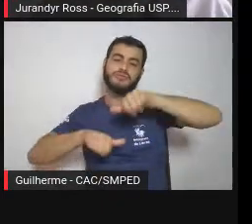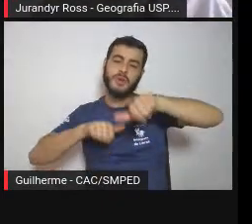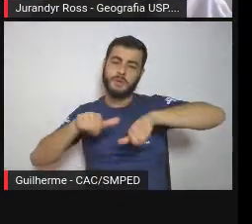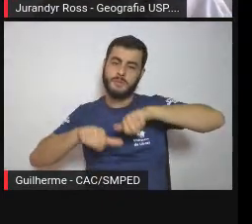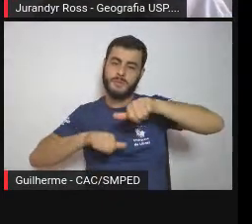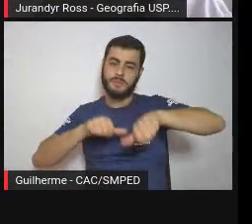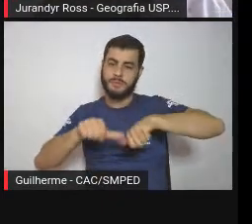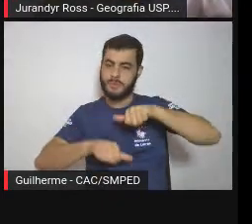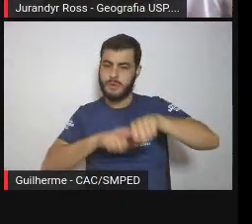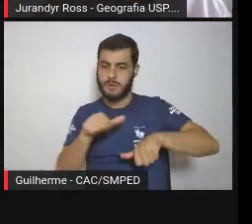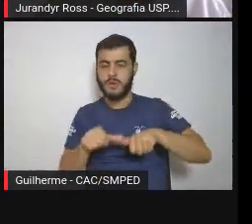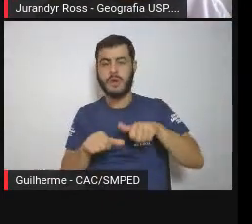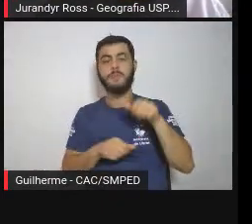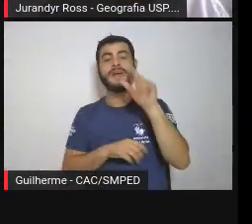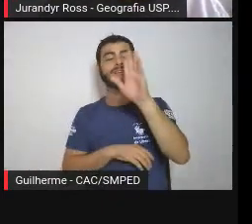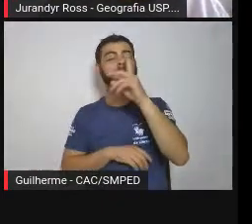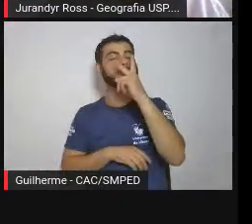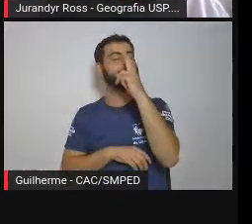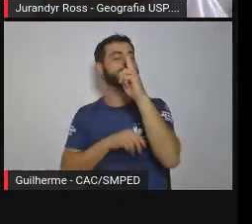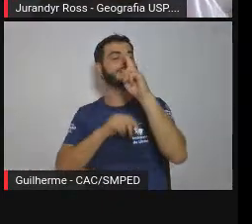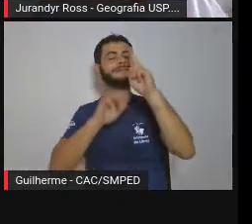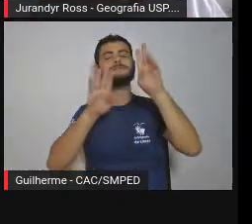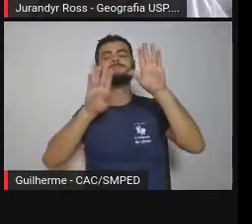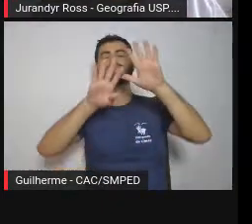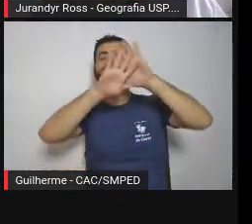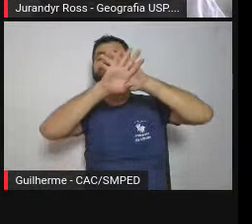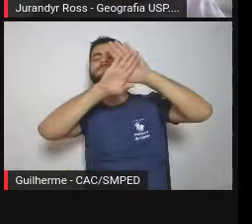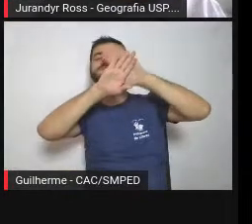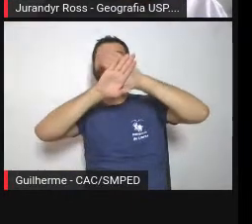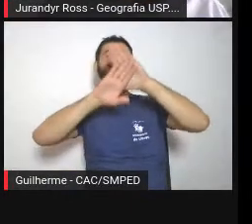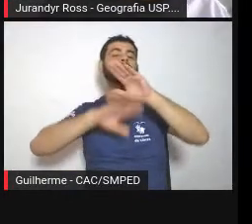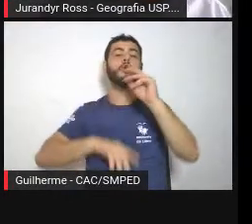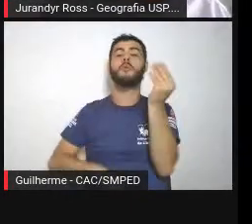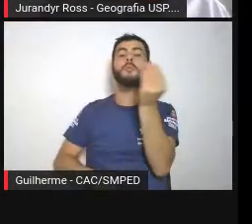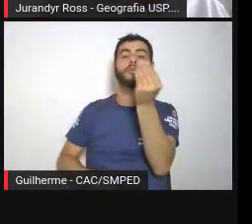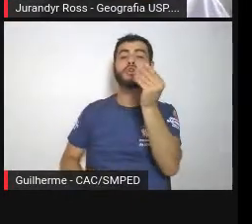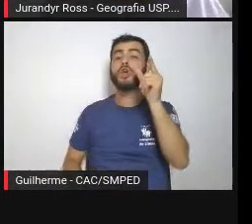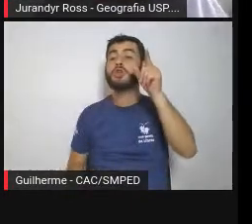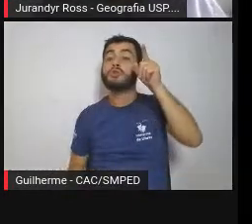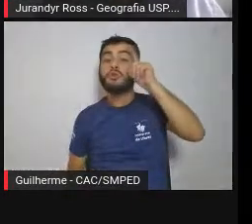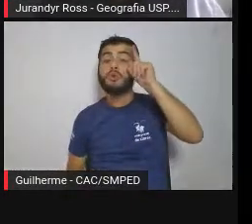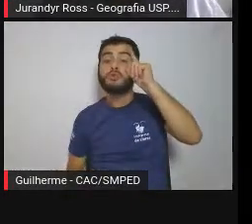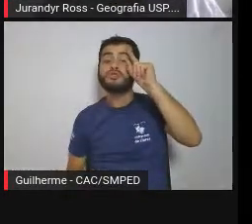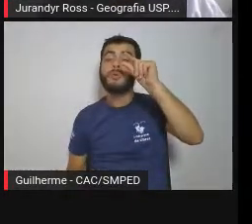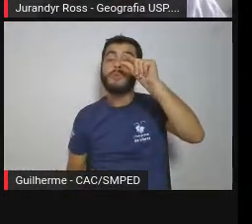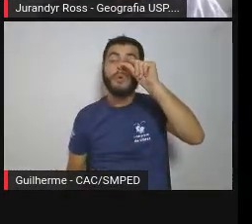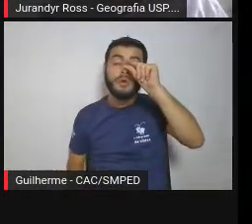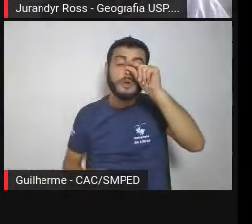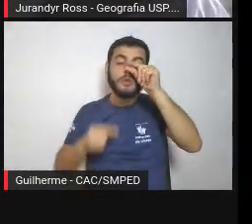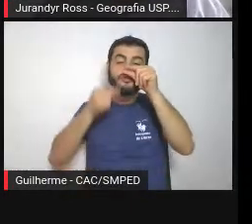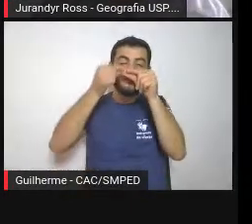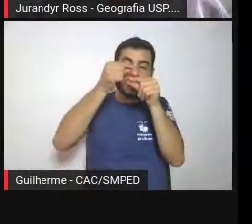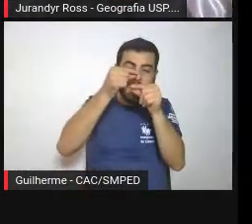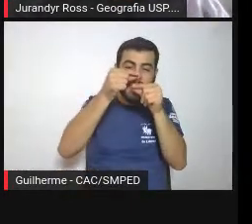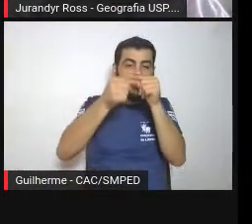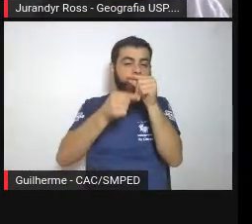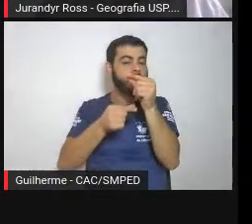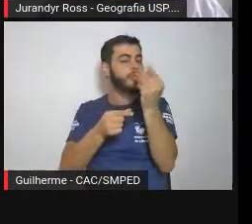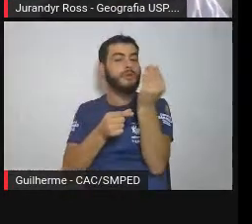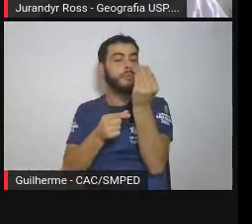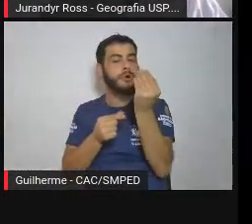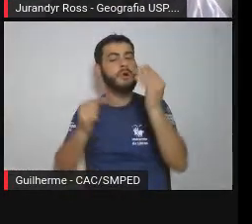devagarinho, escondido, pela ação da água, pela ação do vento, pela ação do ar, pela ação de